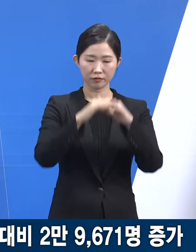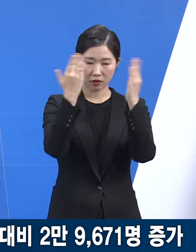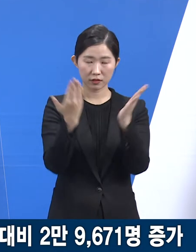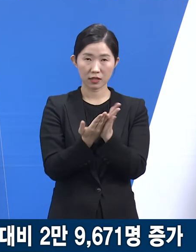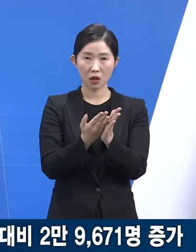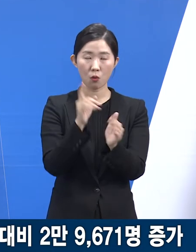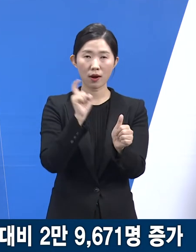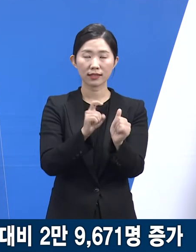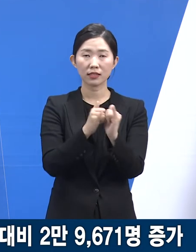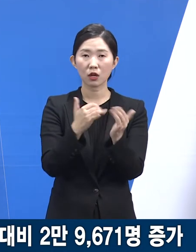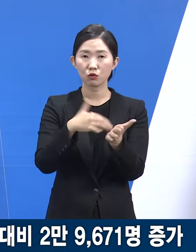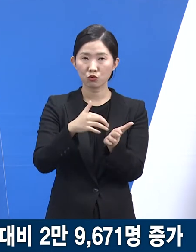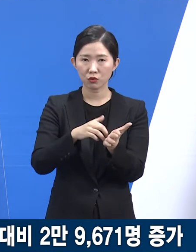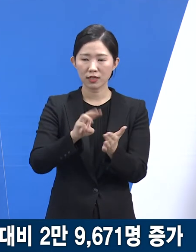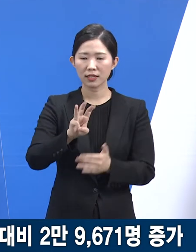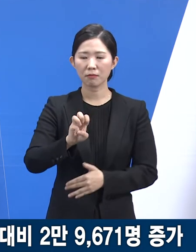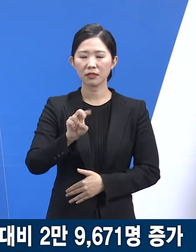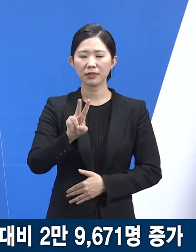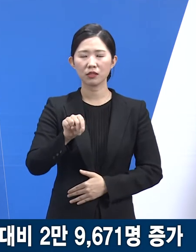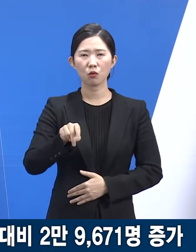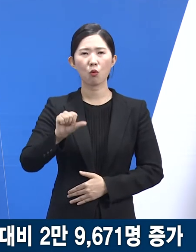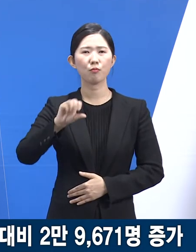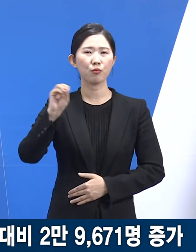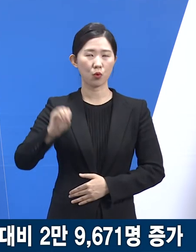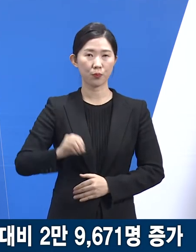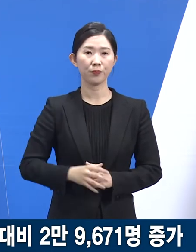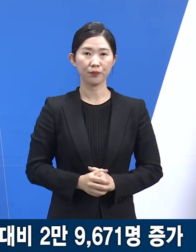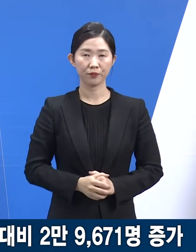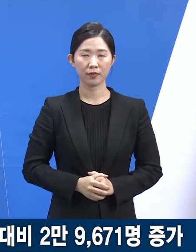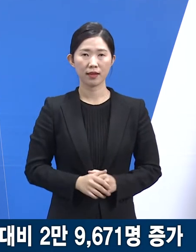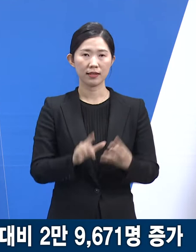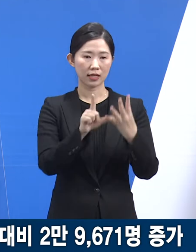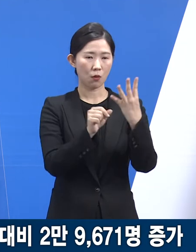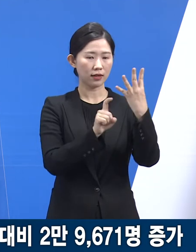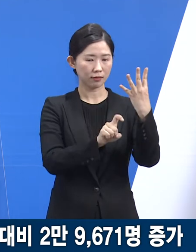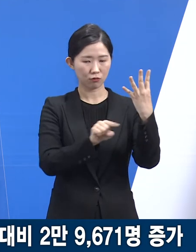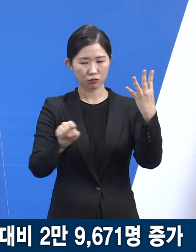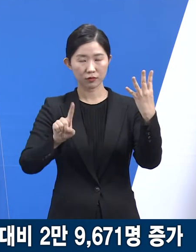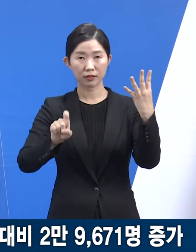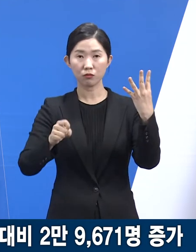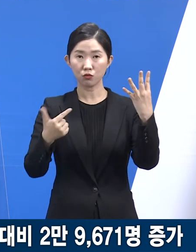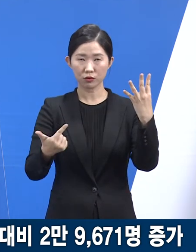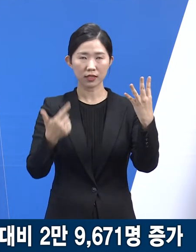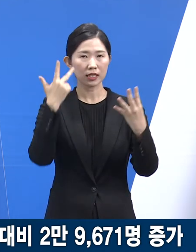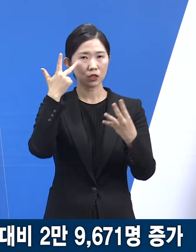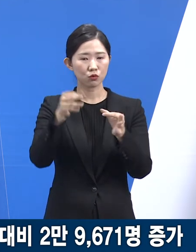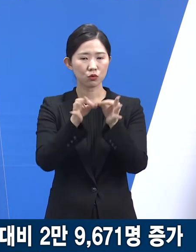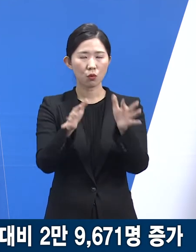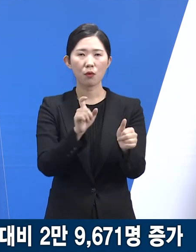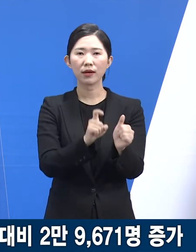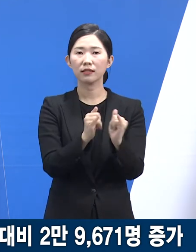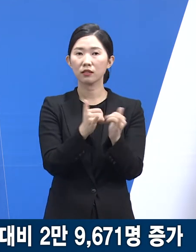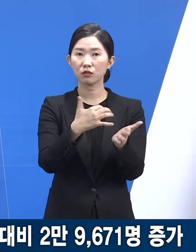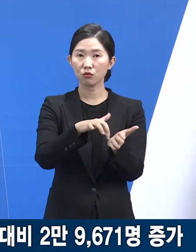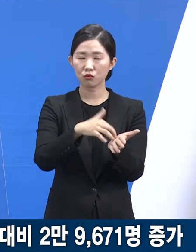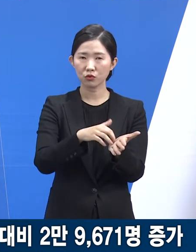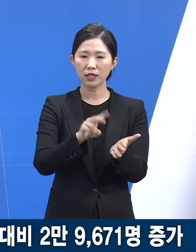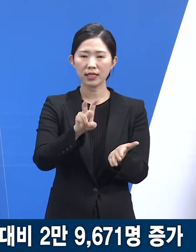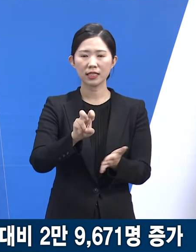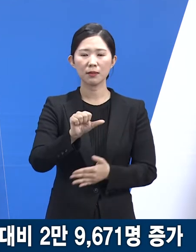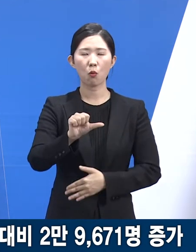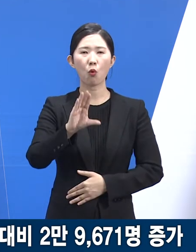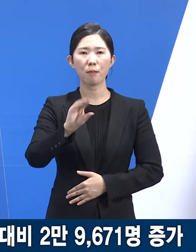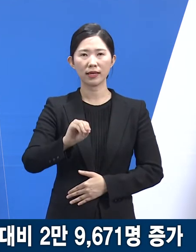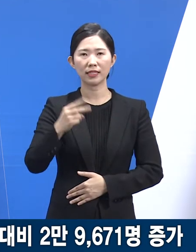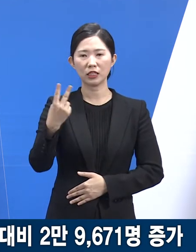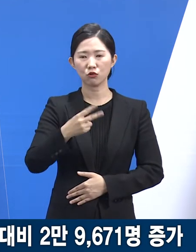확진율은 32.5%입니다. 4월 10일부터 4월 16일까지 한 주간 발생한 도내 확진자 수는 25만